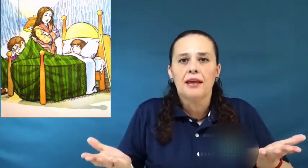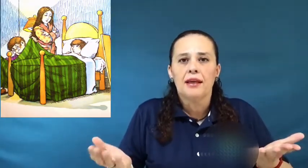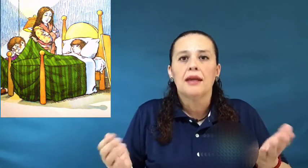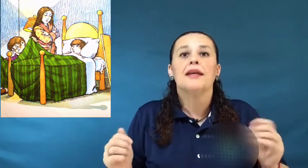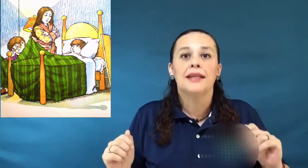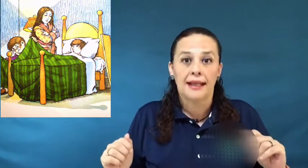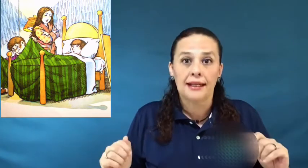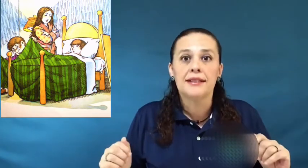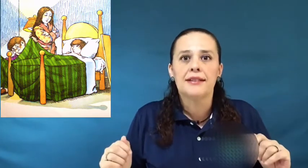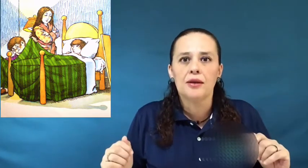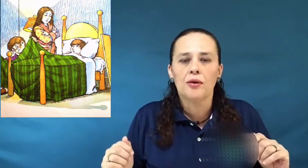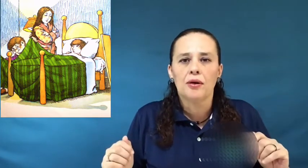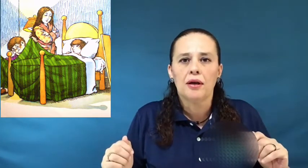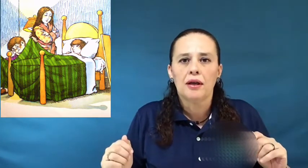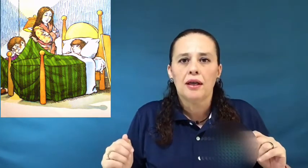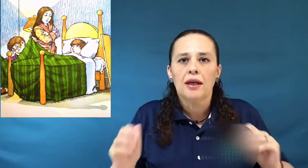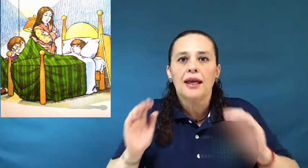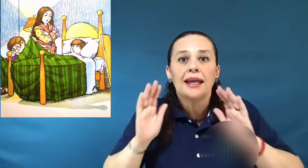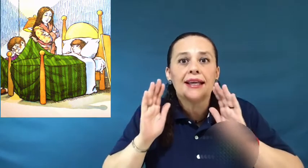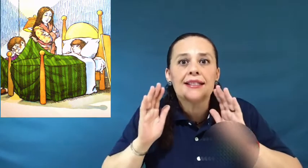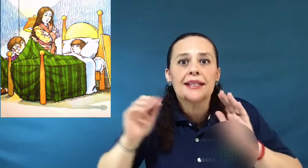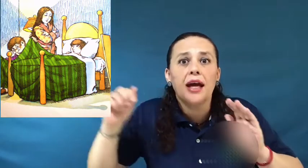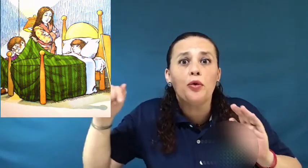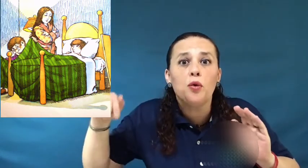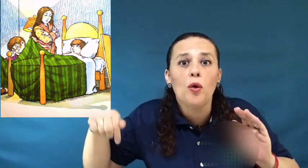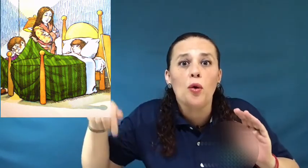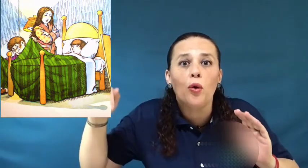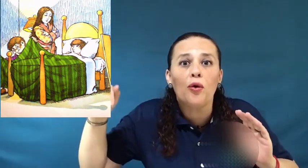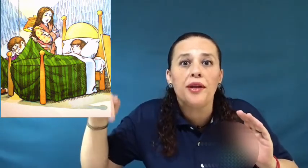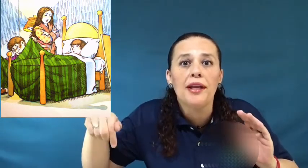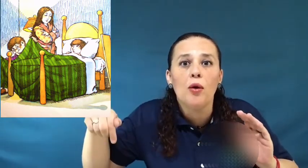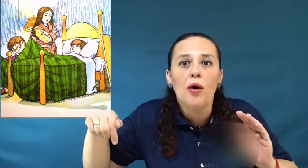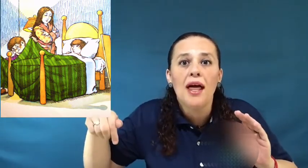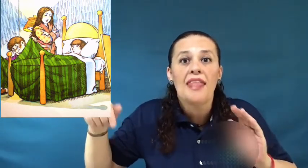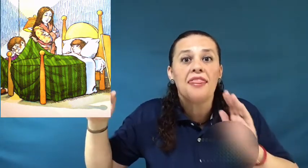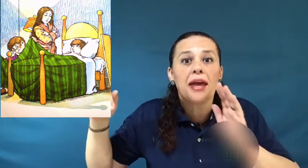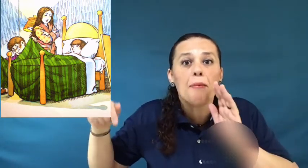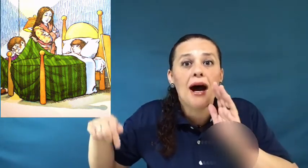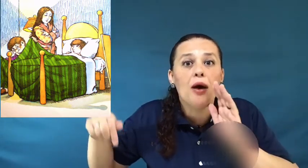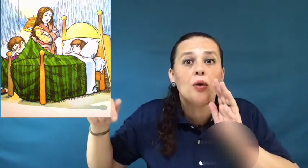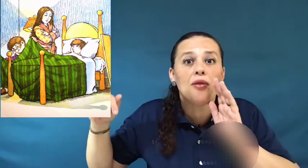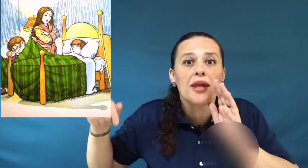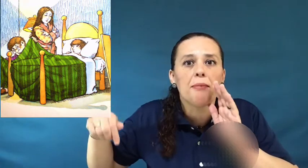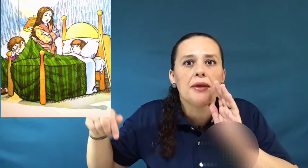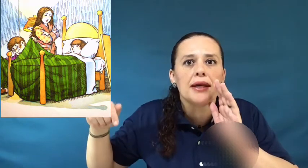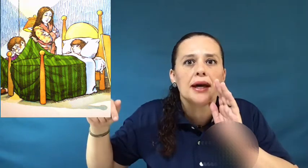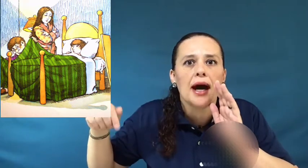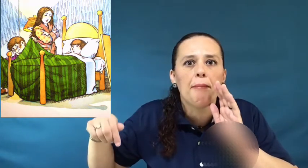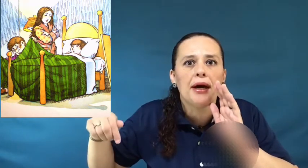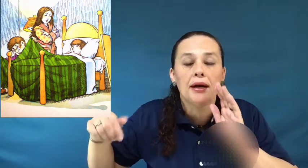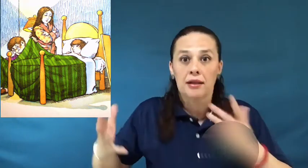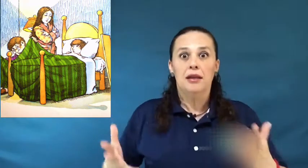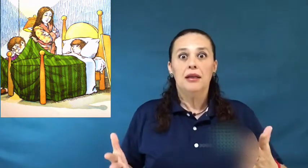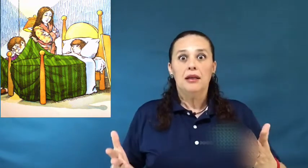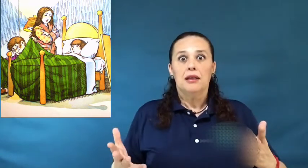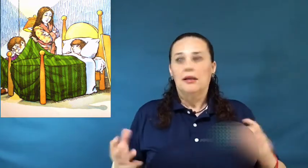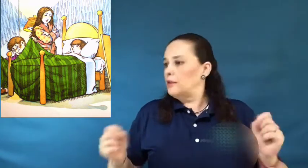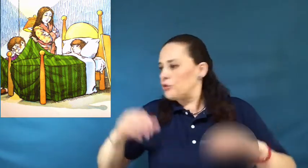Y él les dijo, ¡Es que hay un cocodrilo debajo de mi cama! Entonces